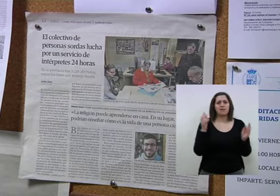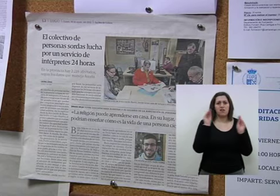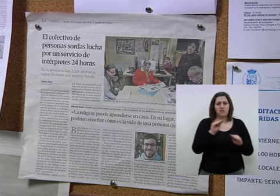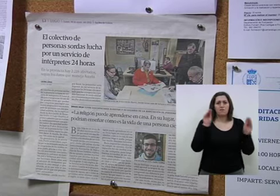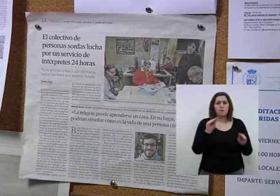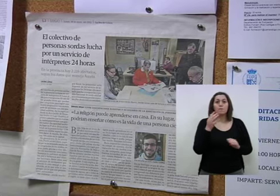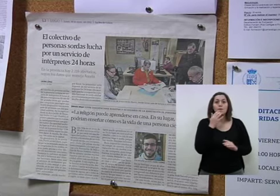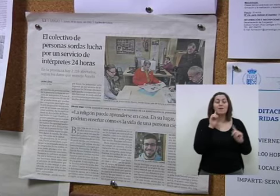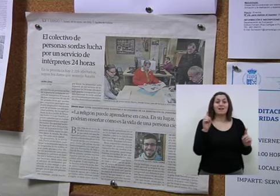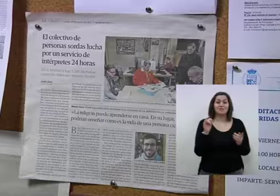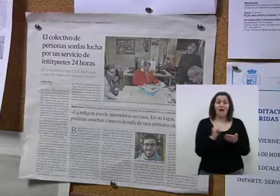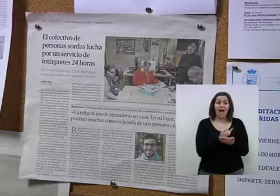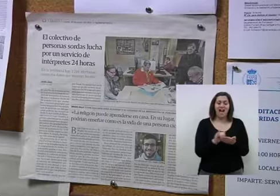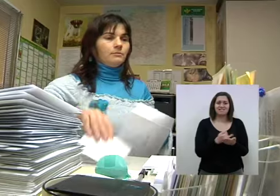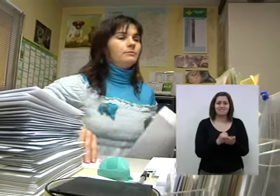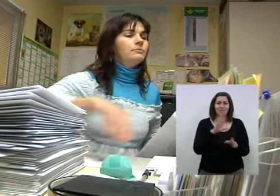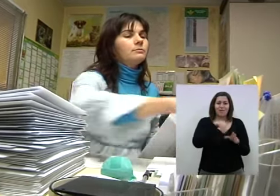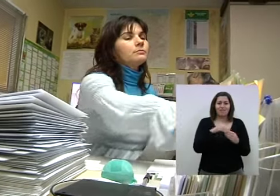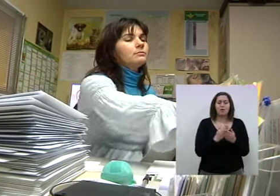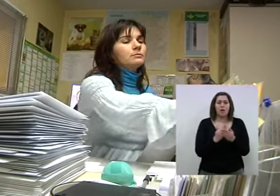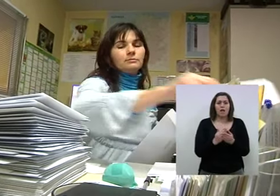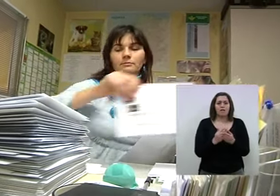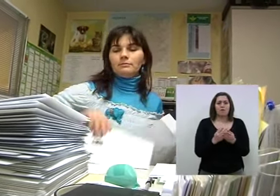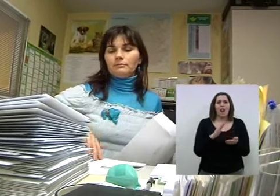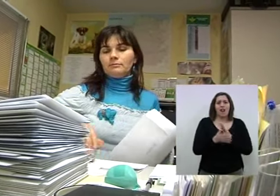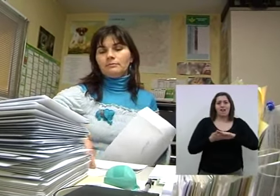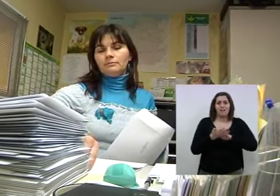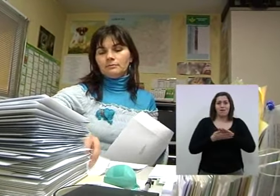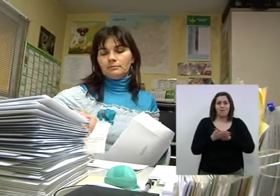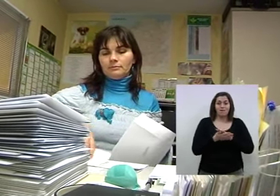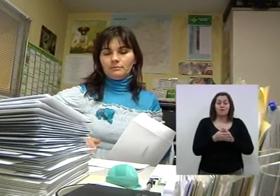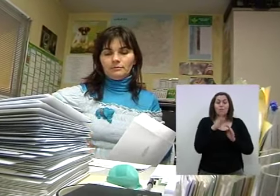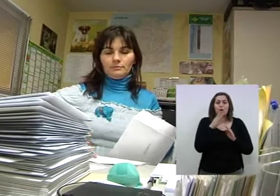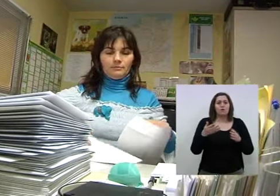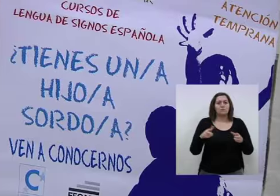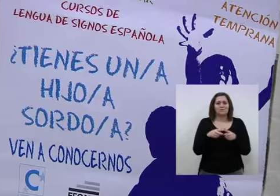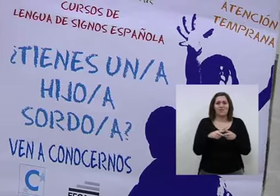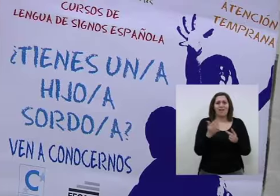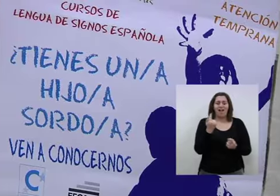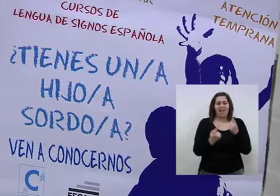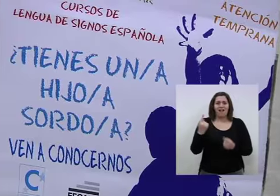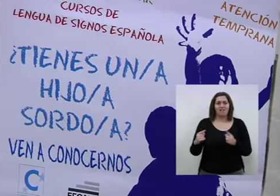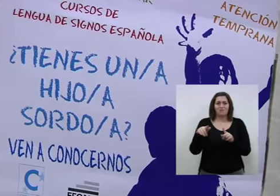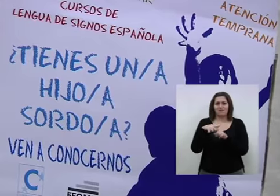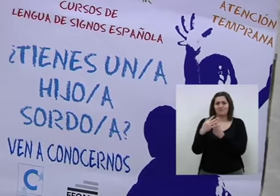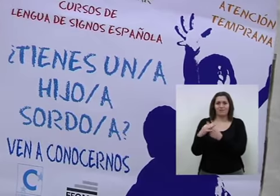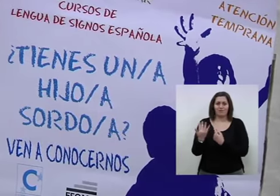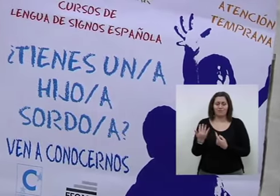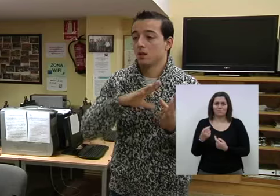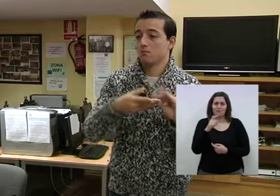por ejemplo, la lengua de signos como asignatura escolar. Y es que la sociedad no está preparada para afrontar determinadas situaciones. Pues